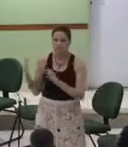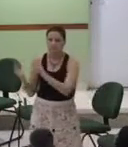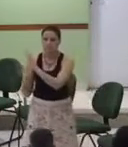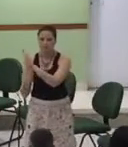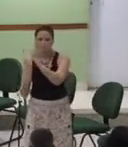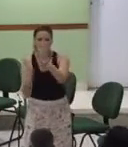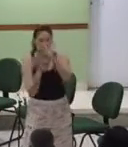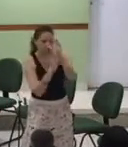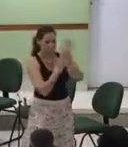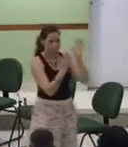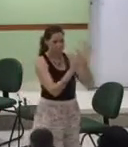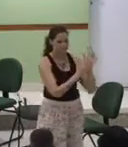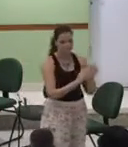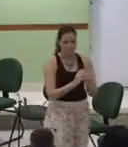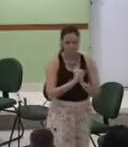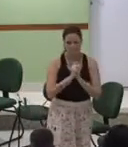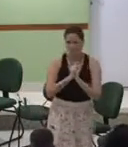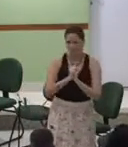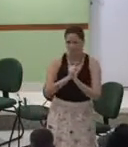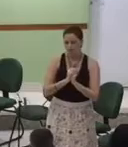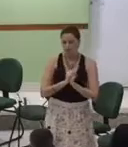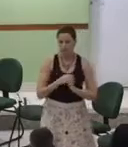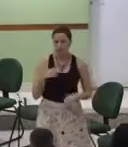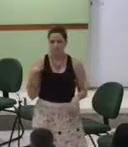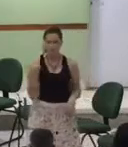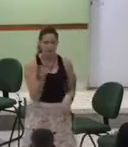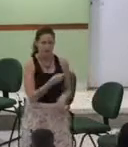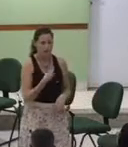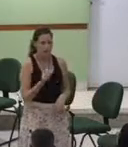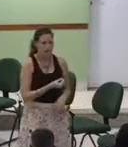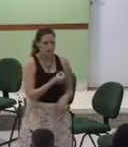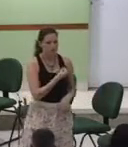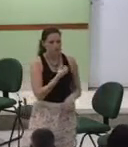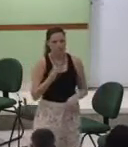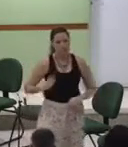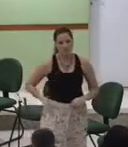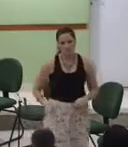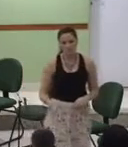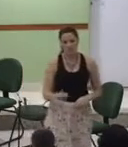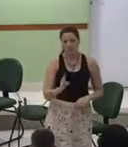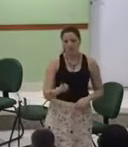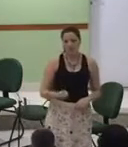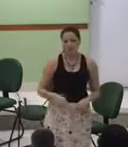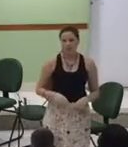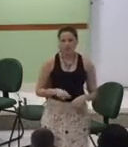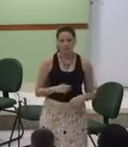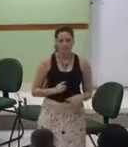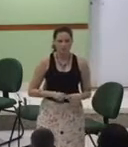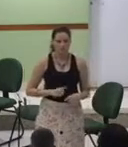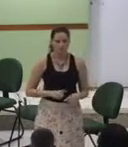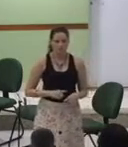Amém Amém Que a nossa vida seja sempre em louvor Ao nosso Deus, ao nosso Salvador